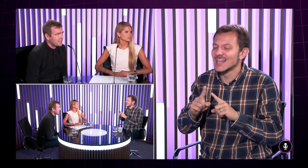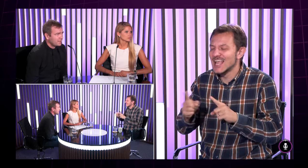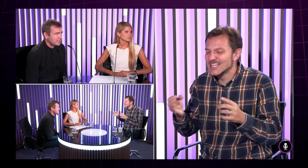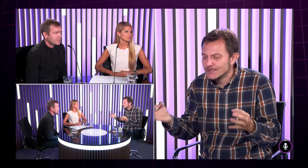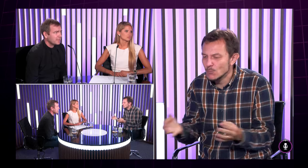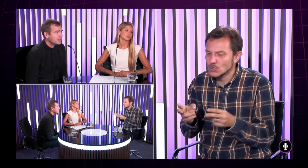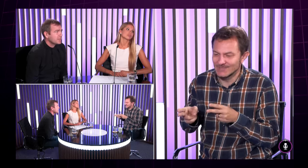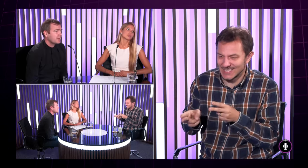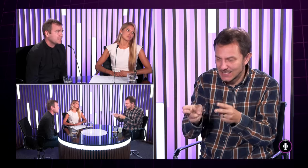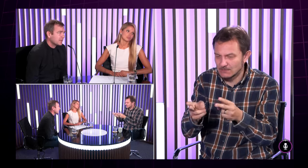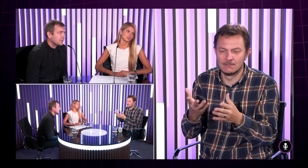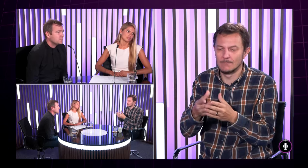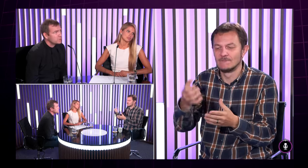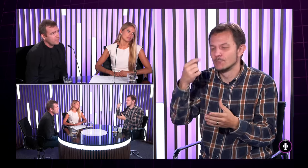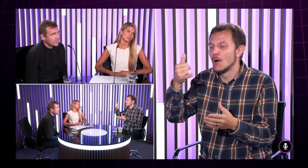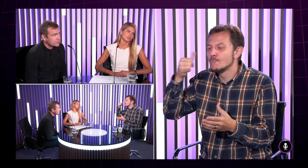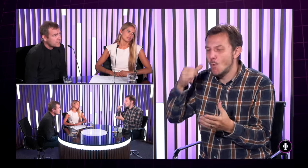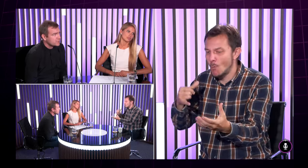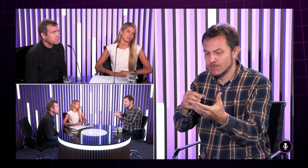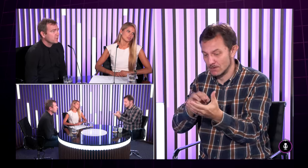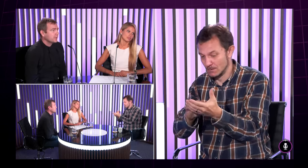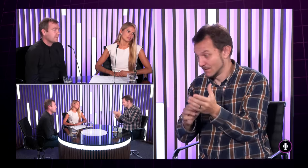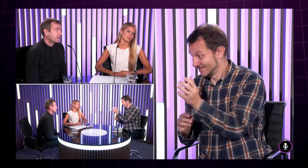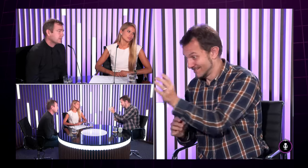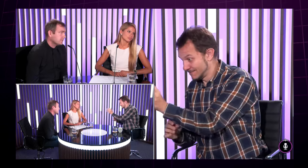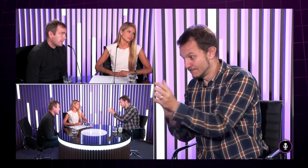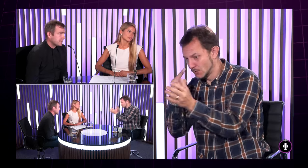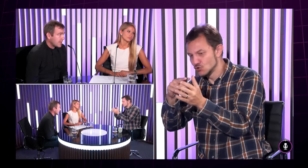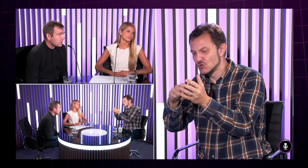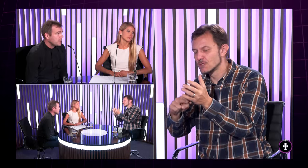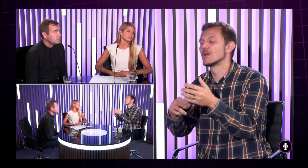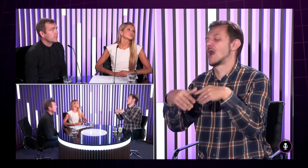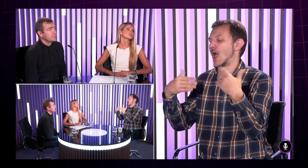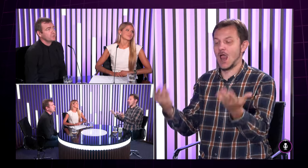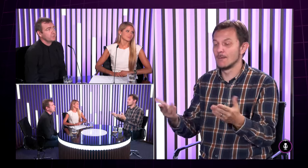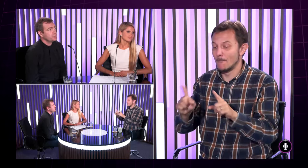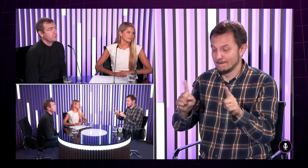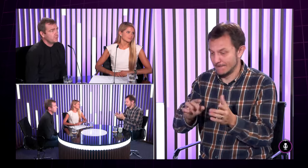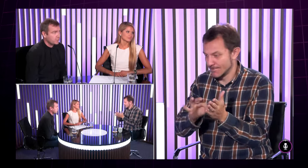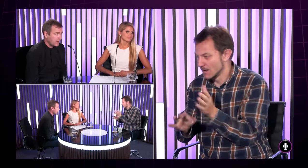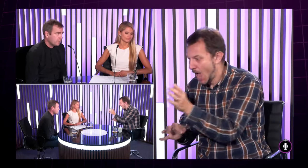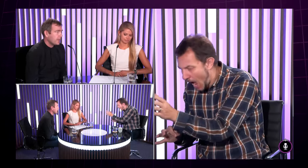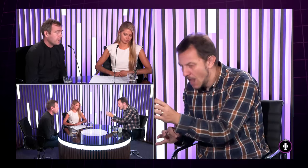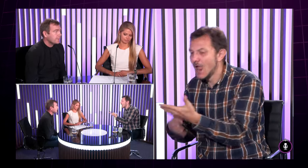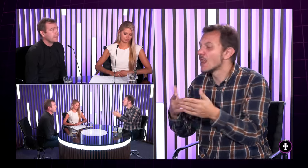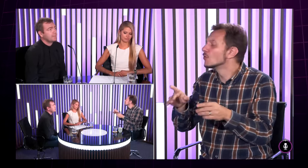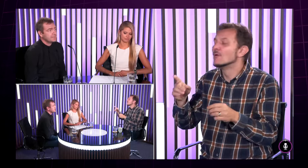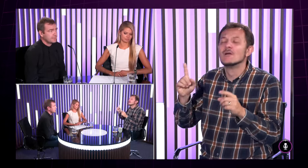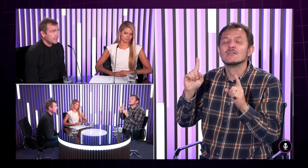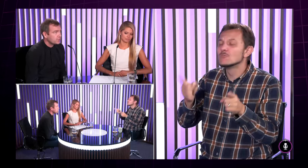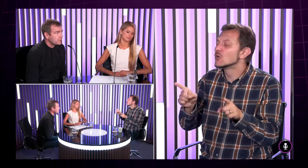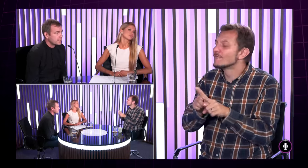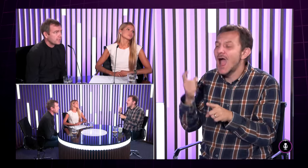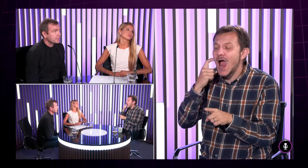aby to nevzdávali ste aby ste hľadali spôsob ale nejakú cestu napríklad napísať na mobil ukázať to nepočujúcemu alebo na papier